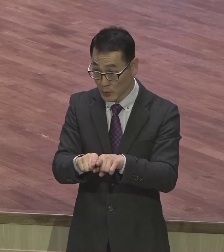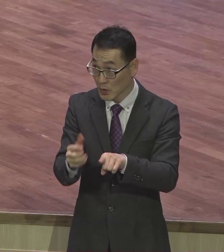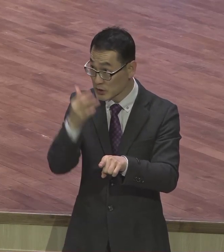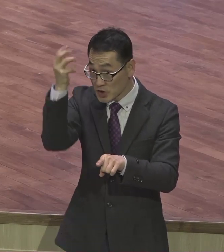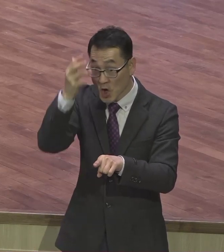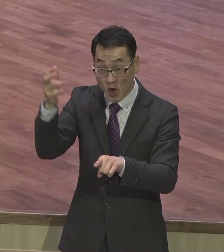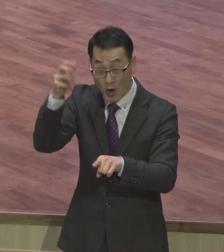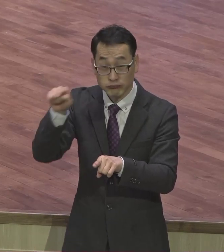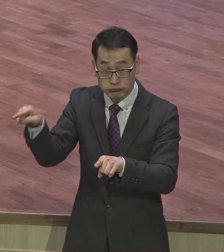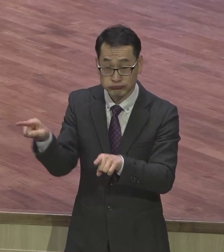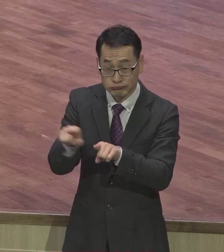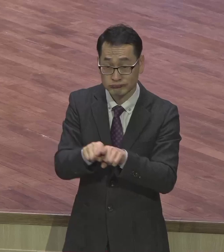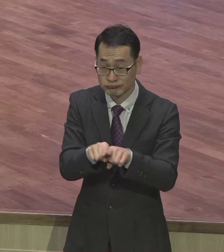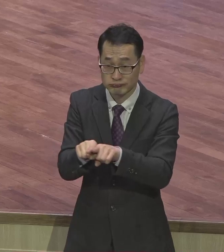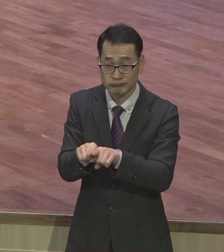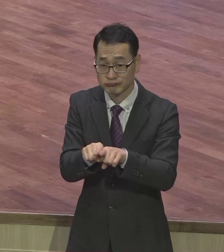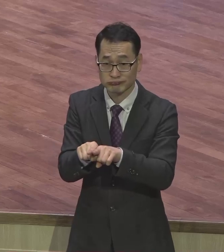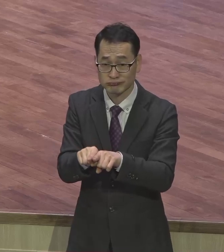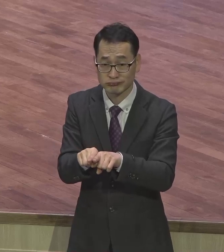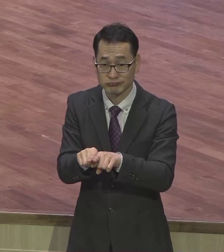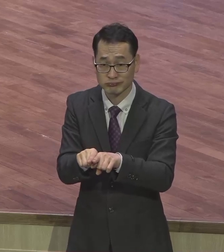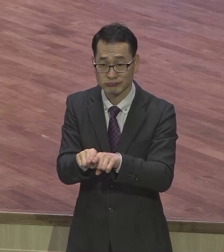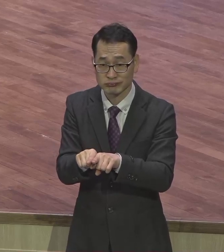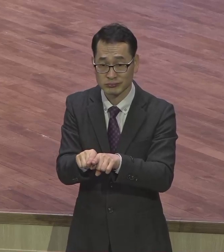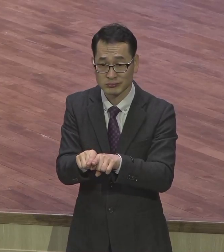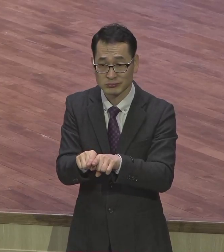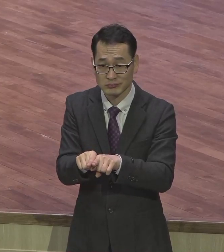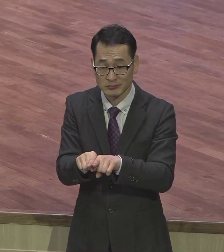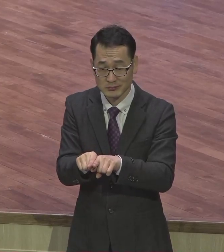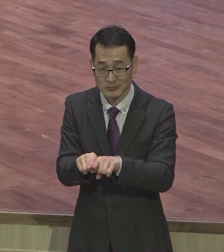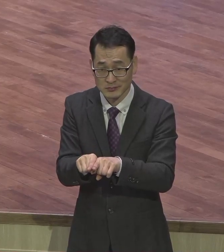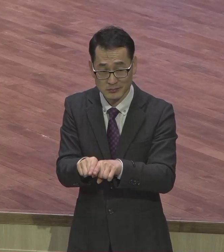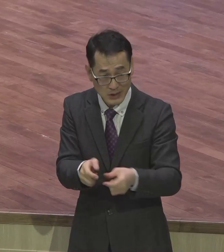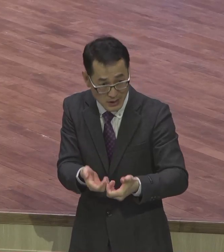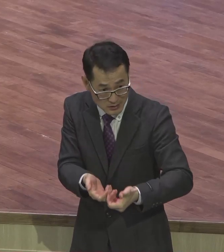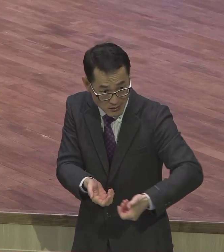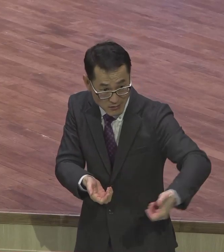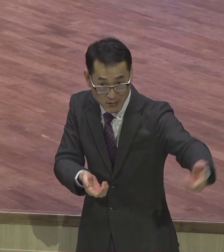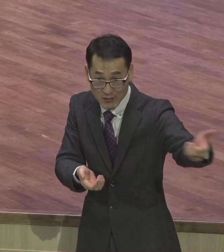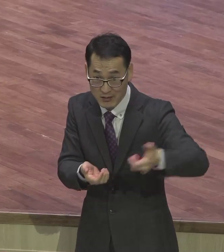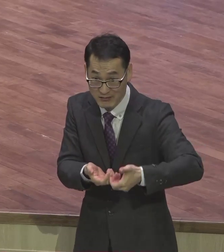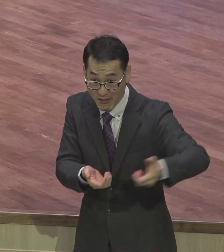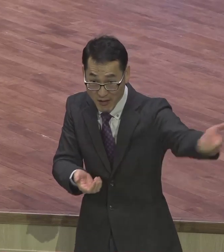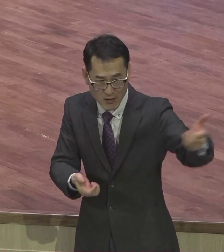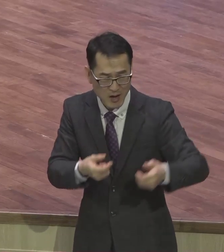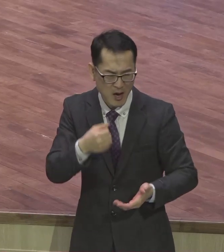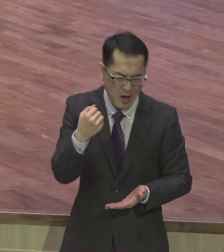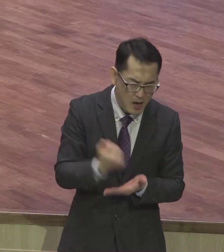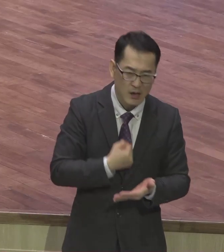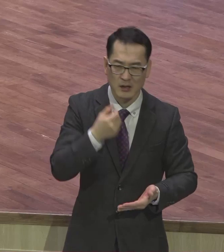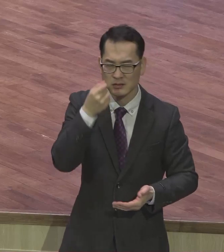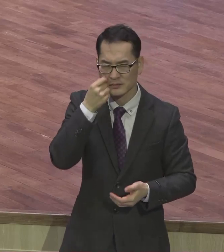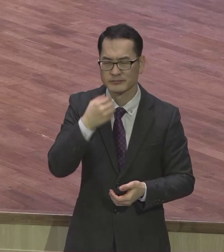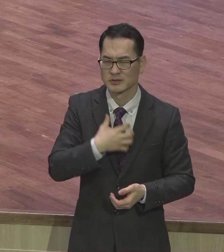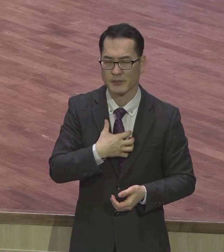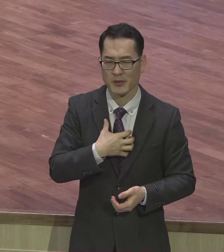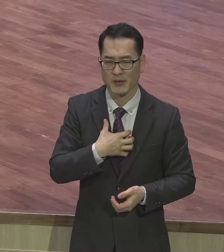삶을 슬퍼하세요. 성령이 단식하신다. 하나님이 영이 내 안에 계시면서 단식하세요. 여러분